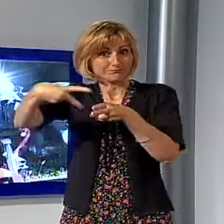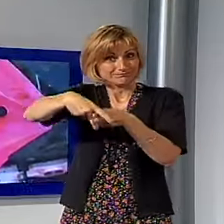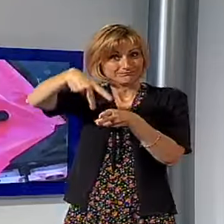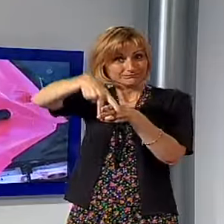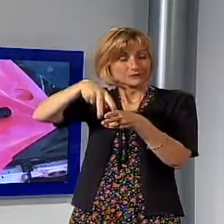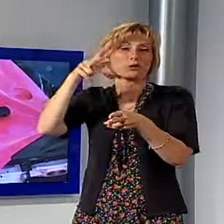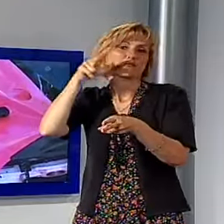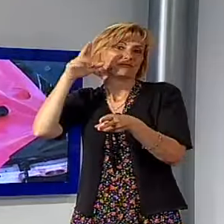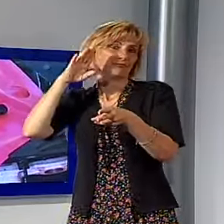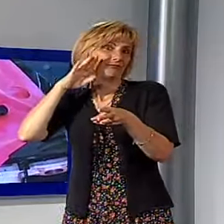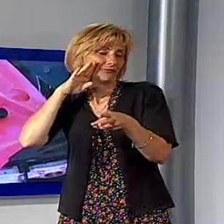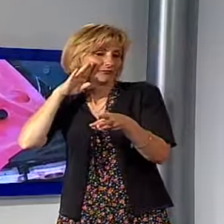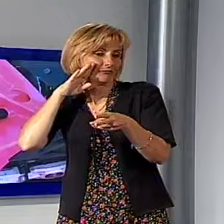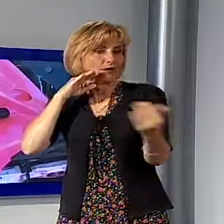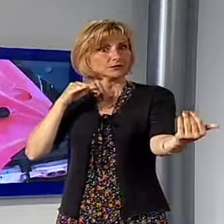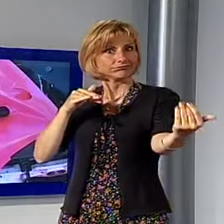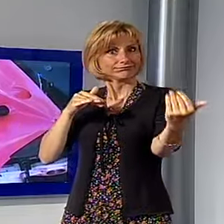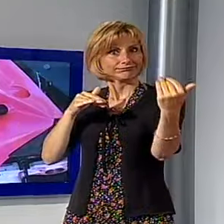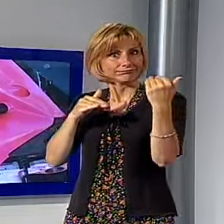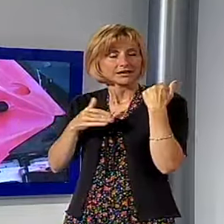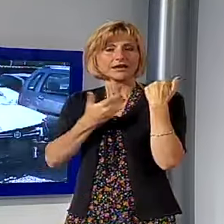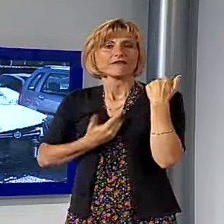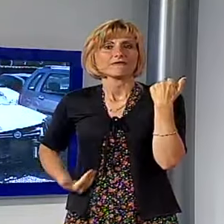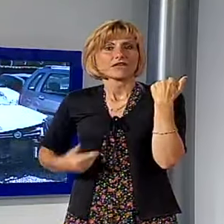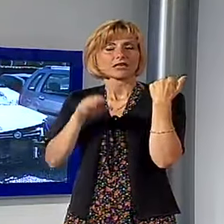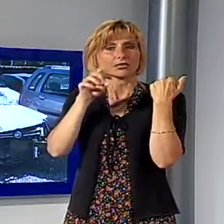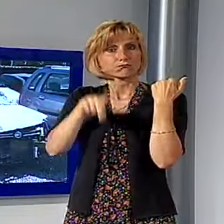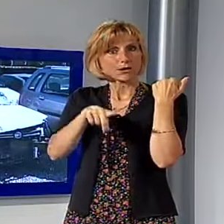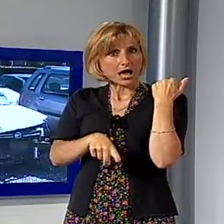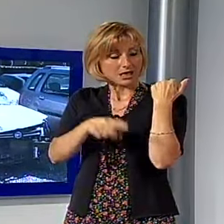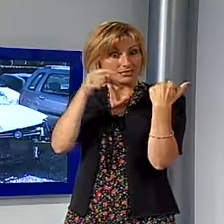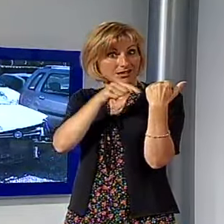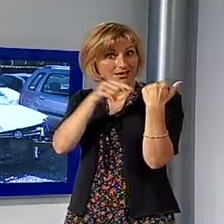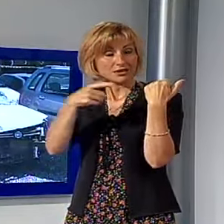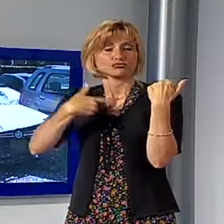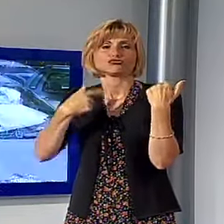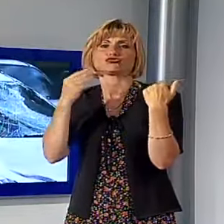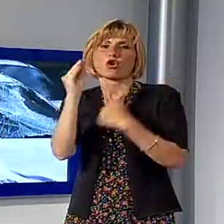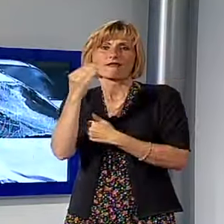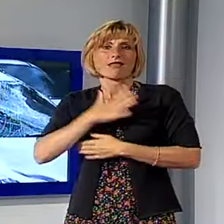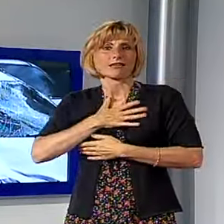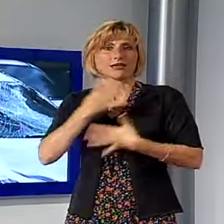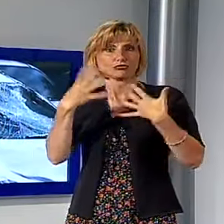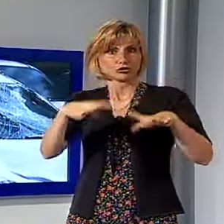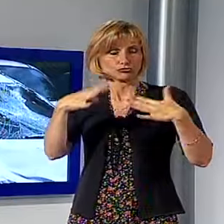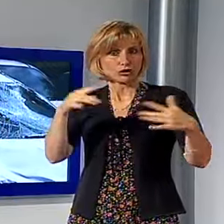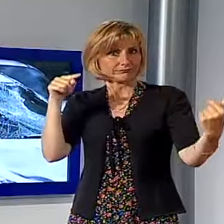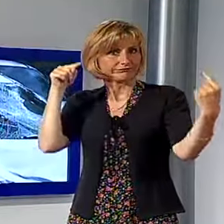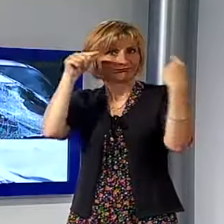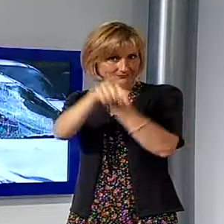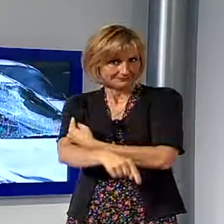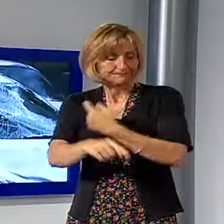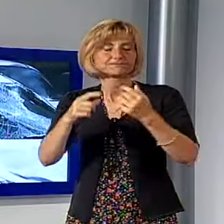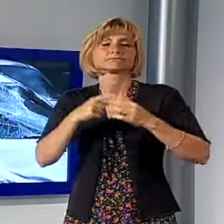ragazza, si è scontrata con una Fiat Panda condotta da un 19enne residente in Valle del Serchio che procedeva in direzione opposta.